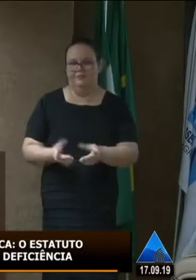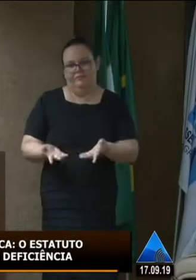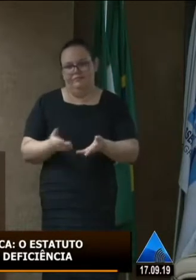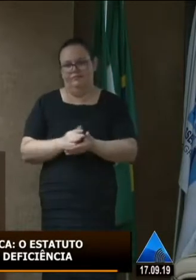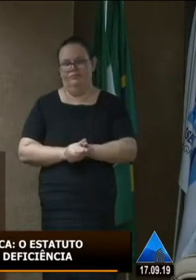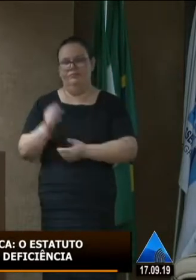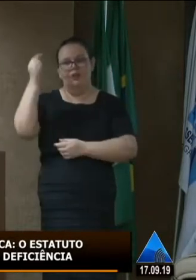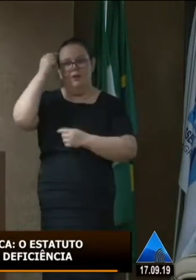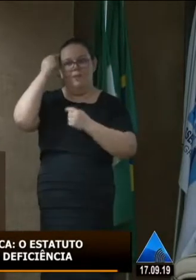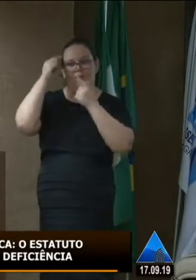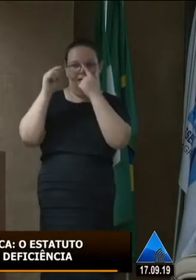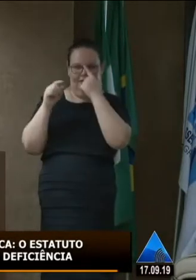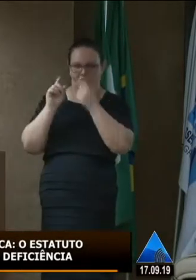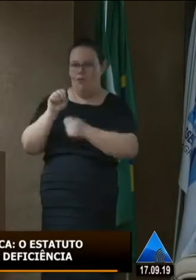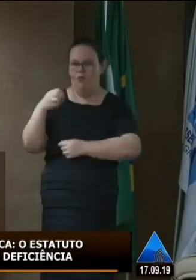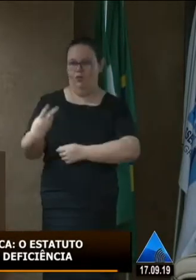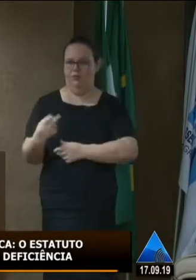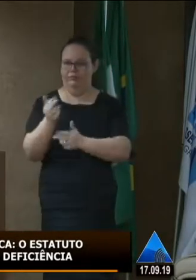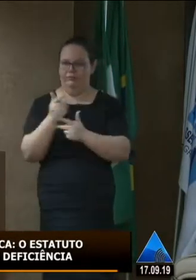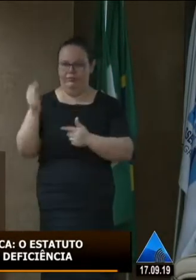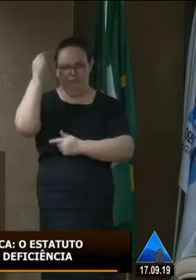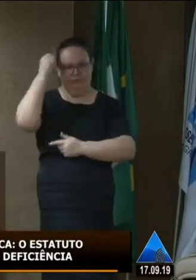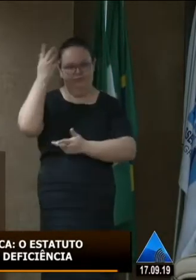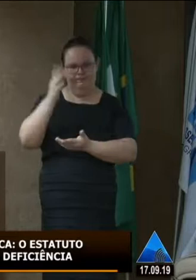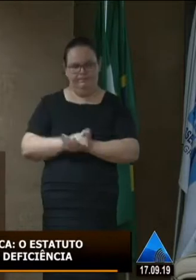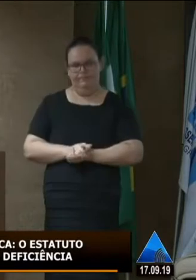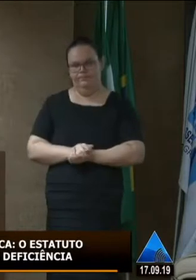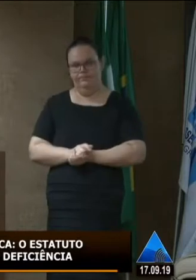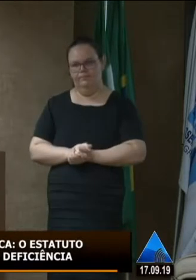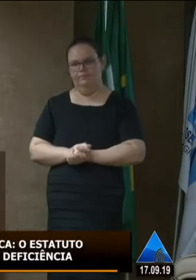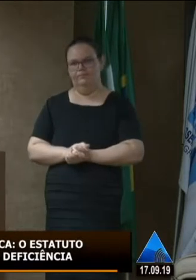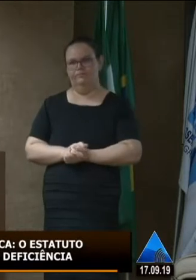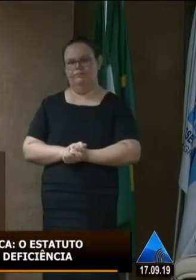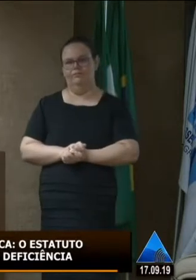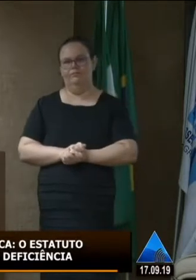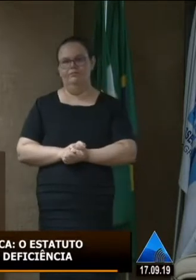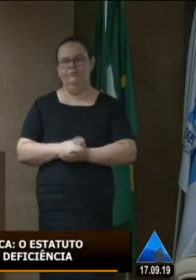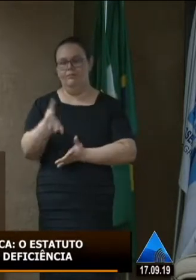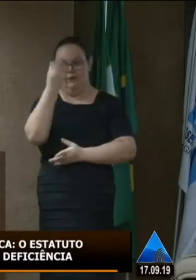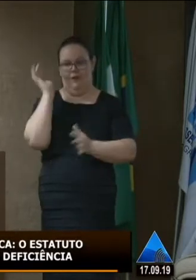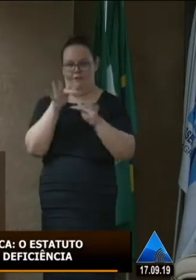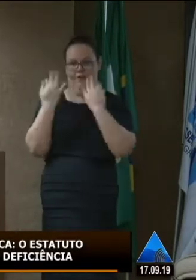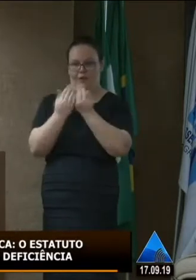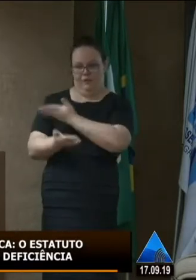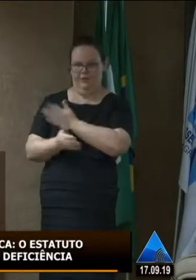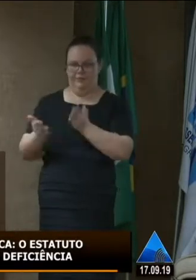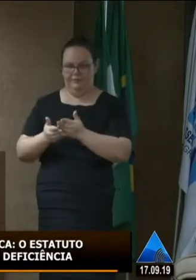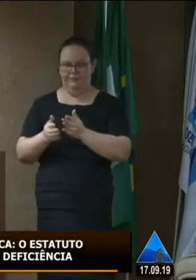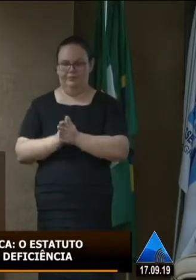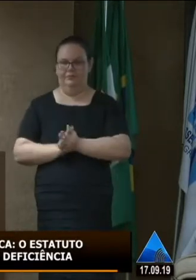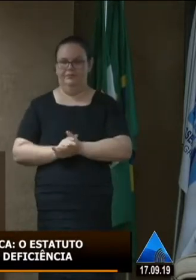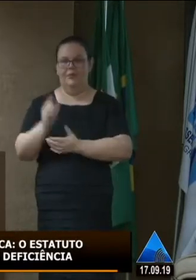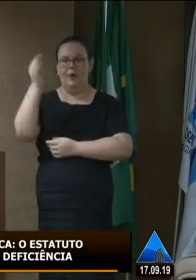vamos pensar noutra questão um outro ponto esquecendo a minha família agora tá vamos pensar em todos os outros